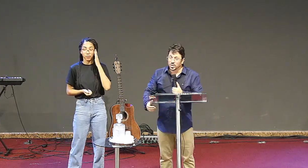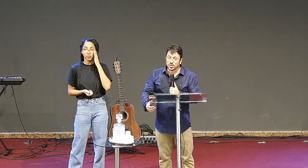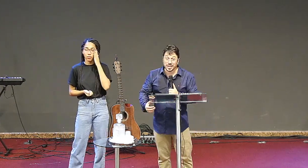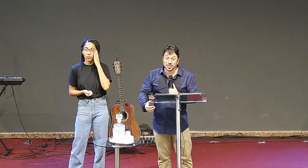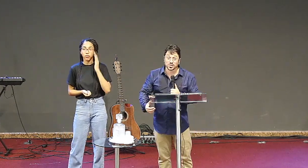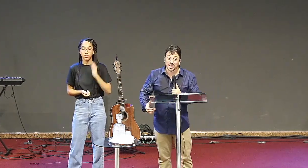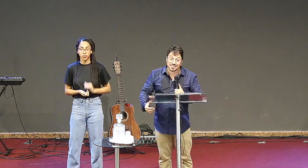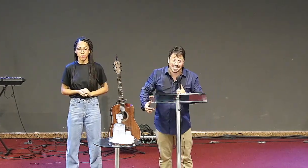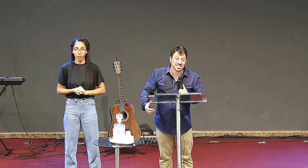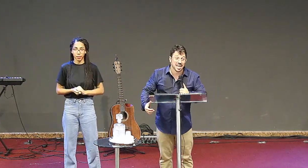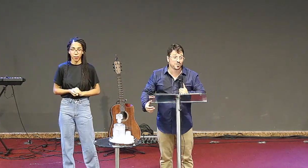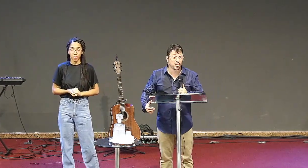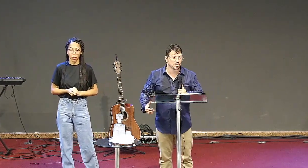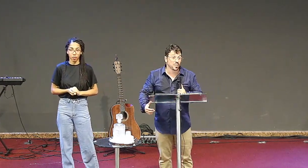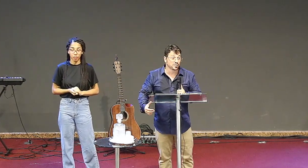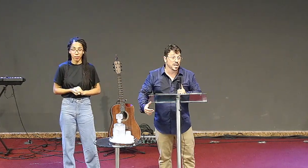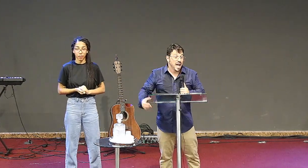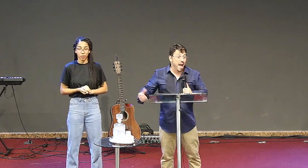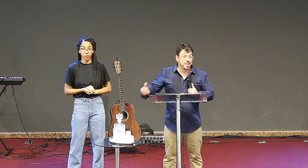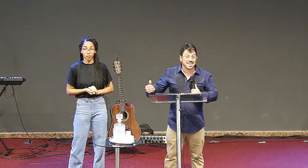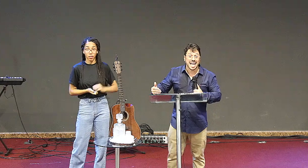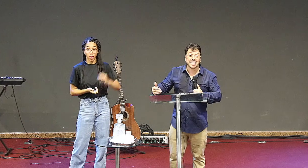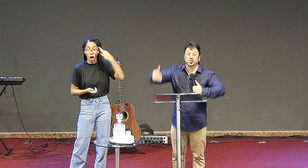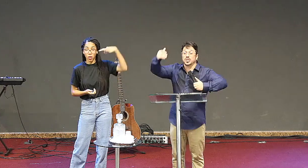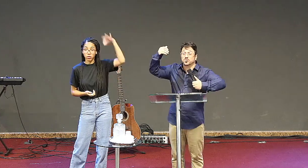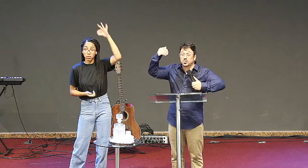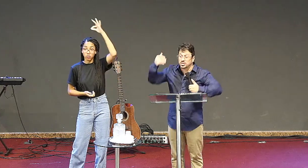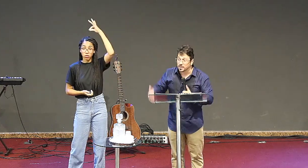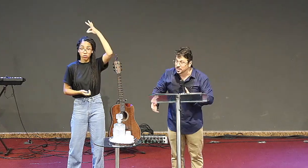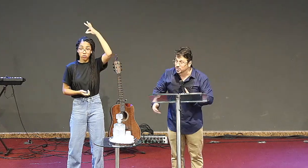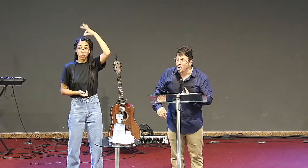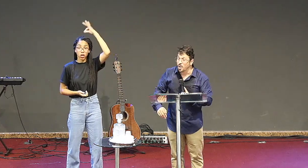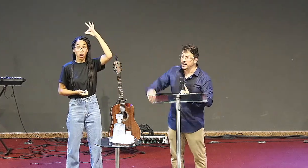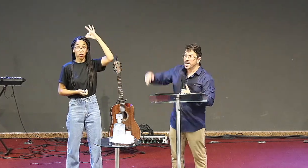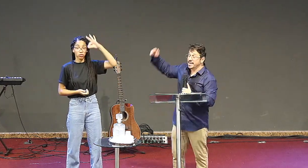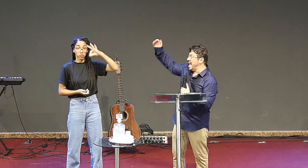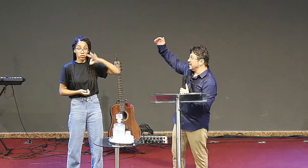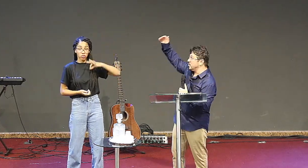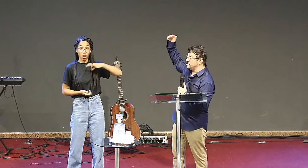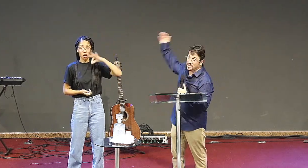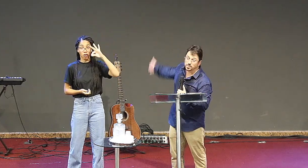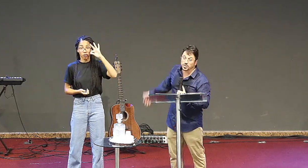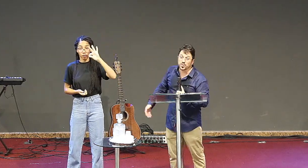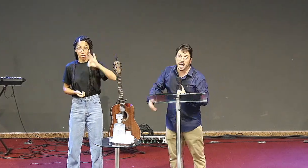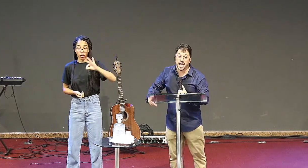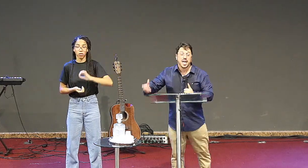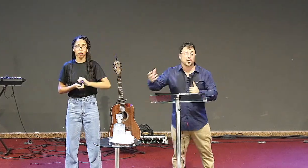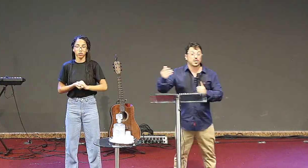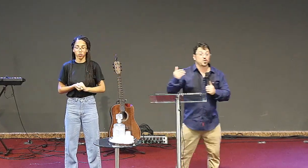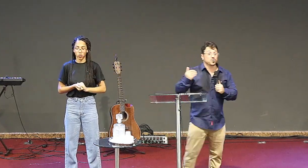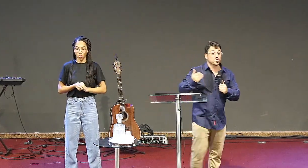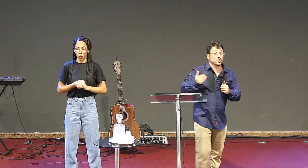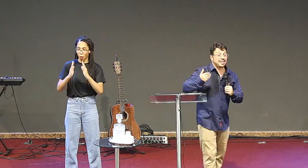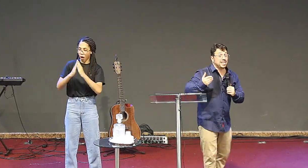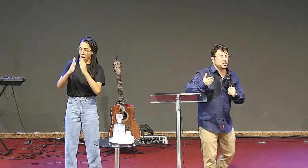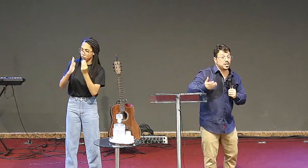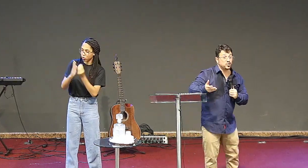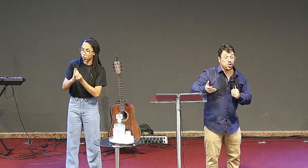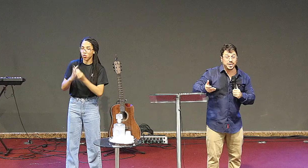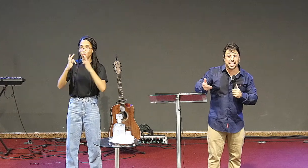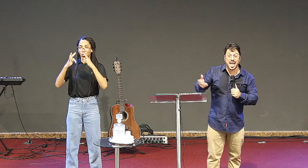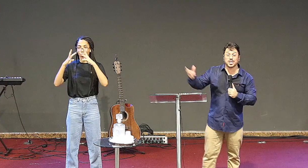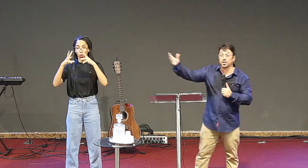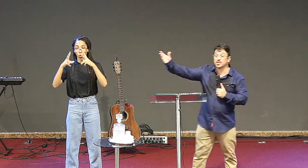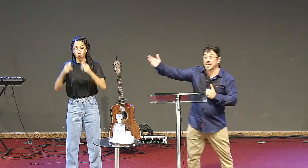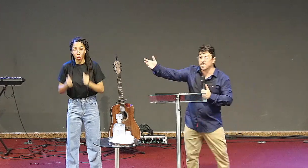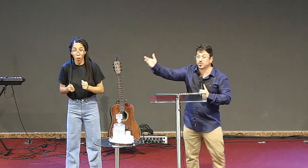o Espírito Santo está dizendo, meus irmãos, apesar de eu ser um simples homem e ela uma simples mulher, nós somos os mensageiros